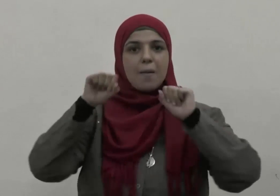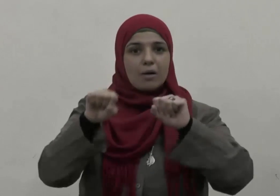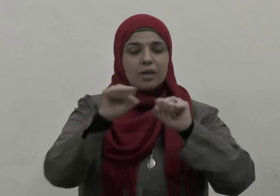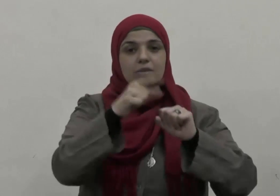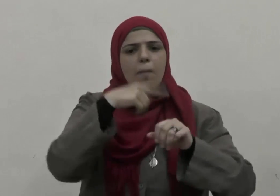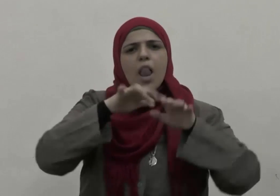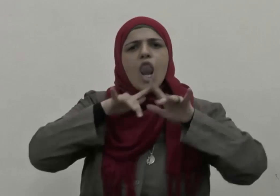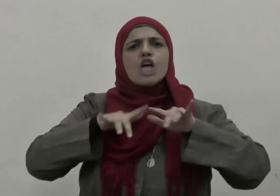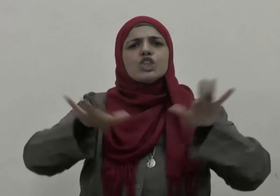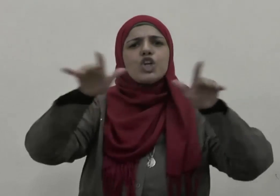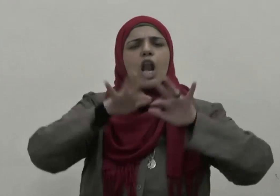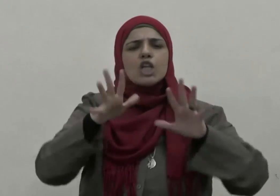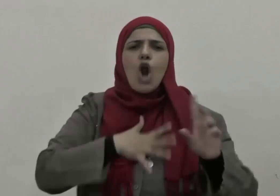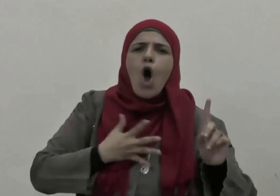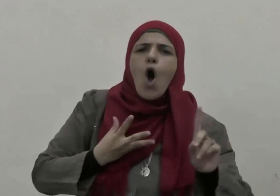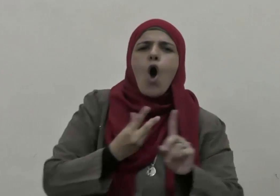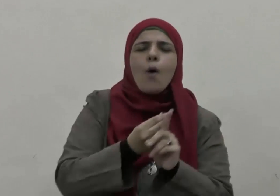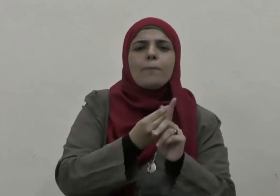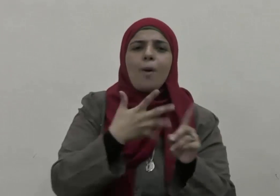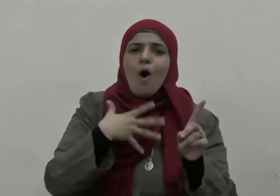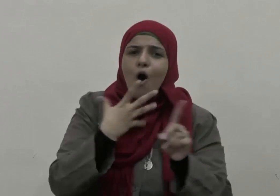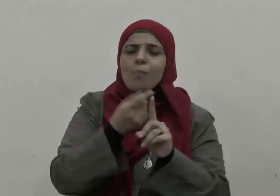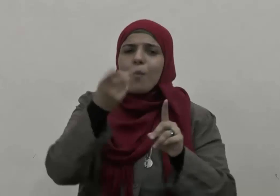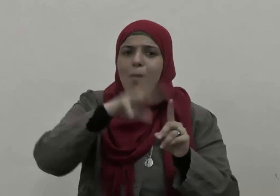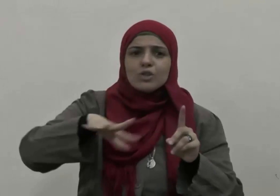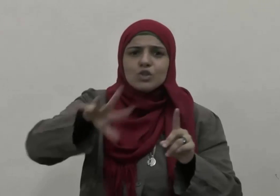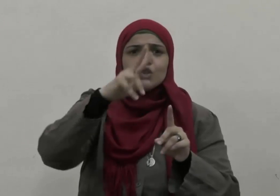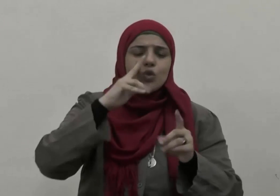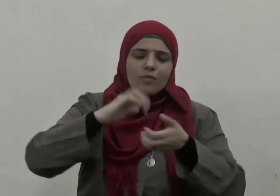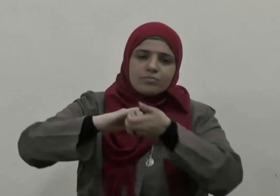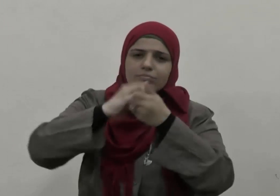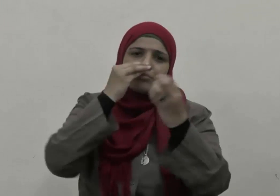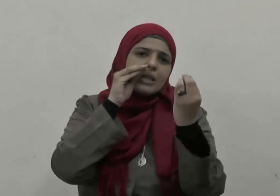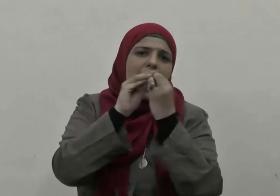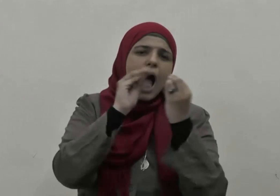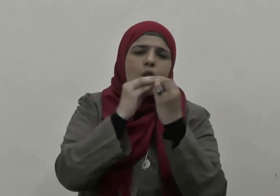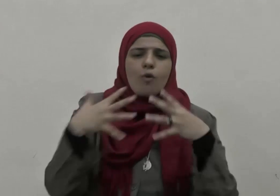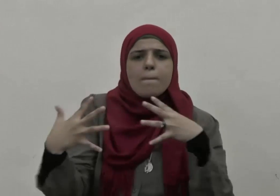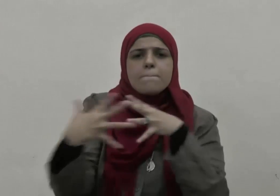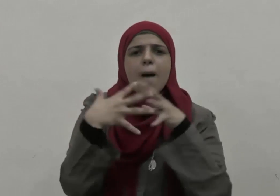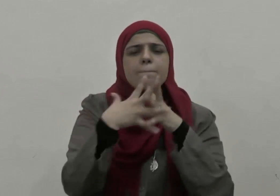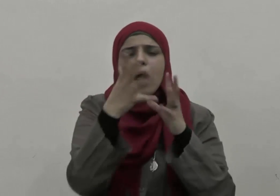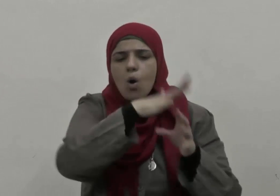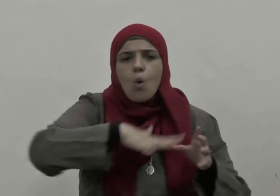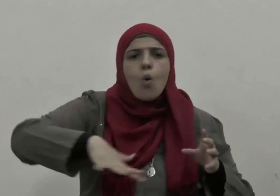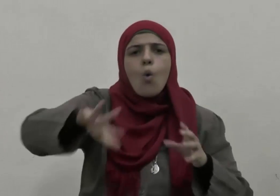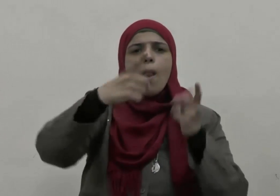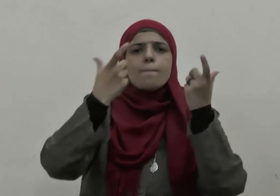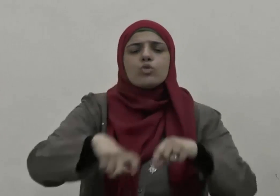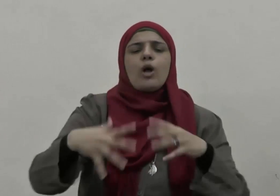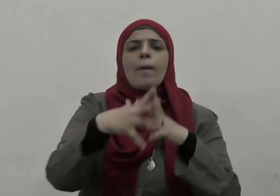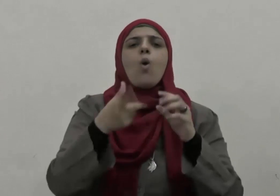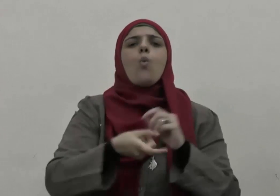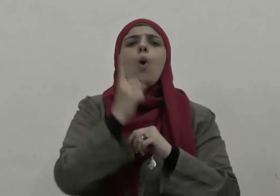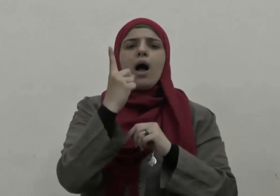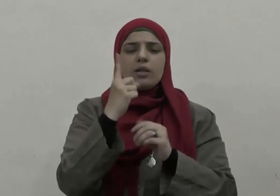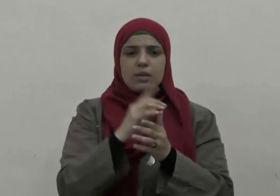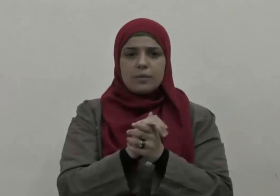فينتشر الحب ويسود الوئام بين أبناء المجتمع الواحد